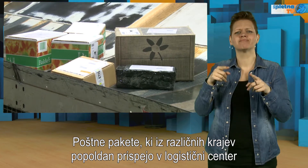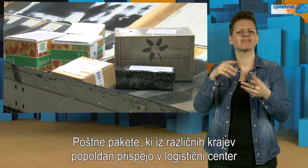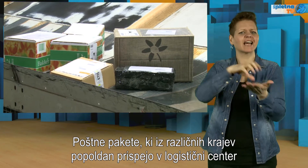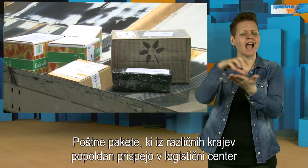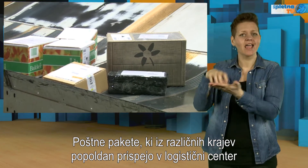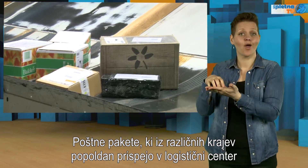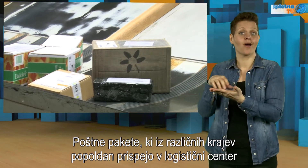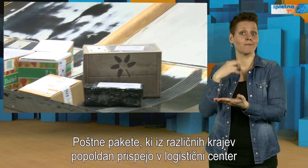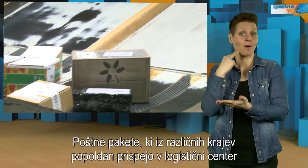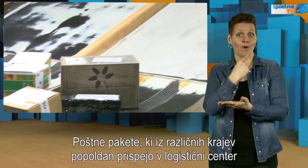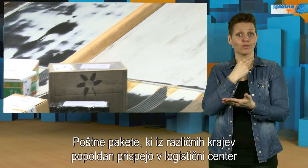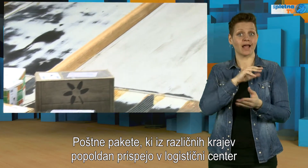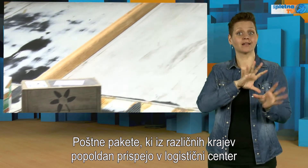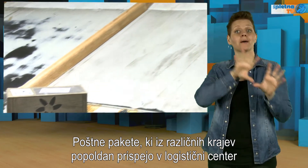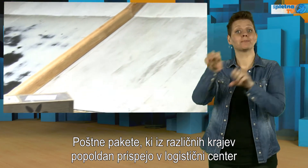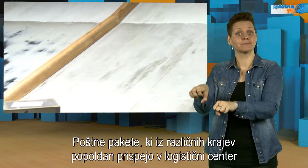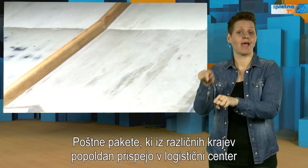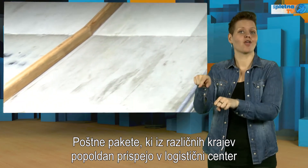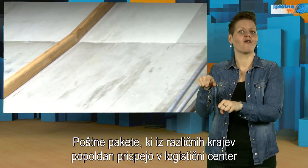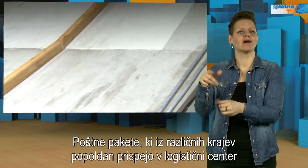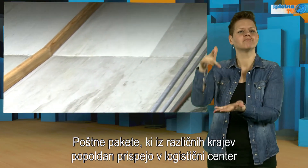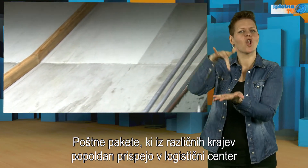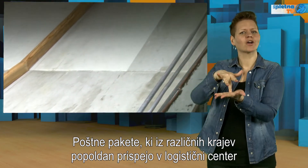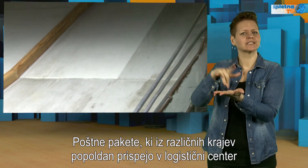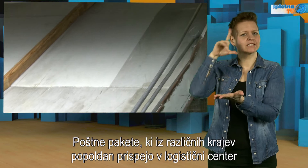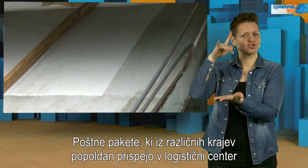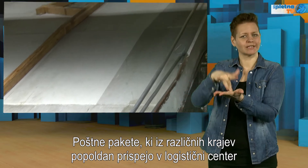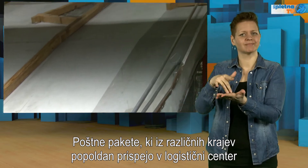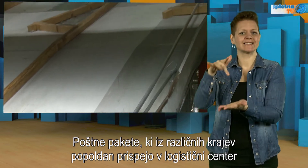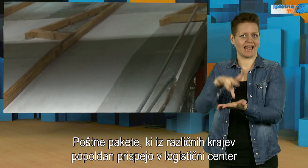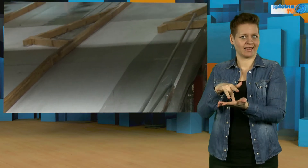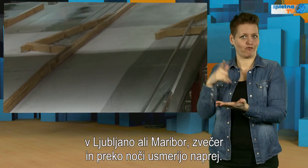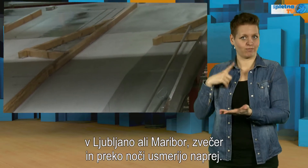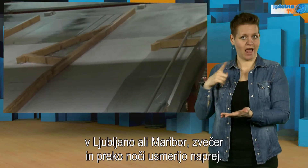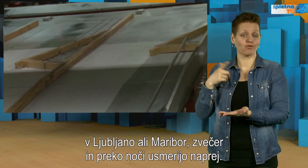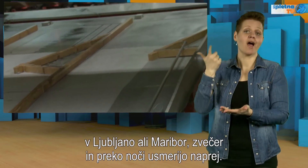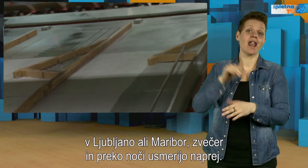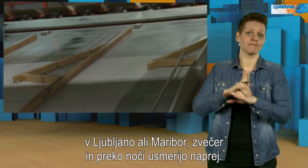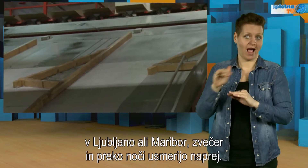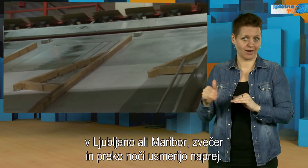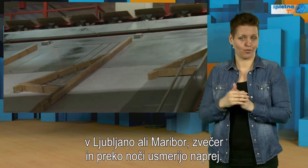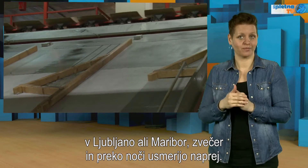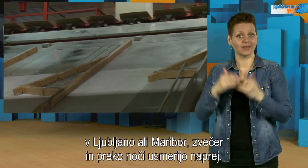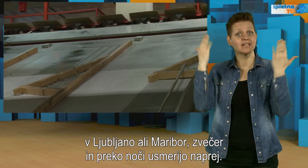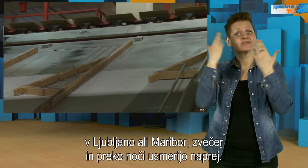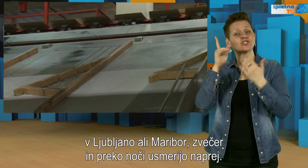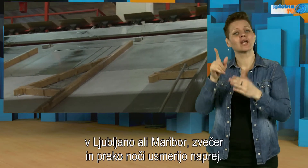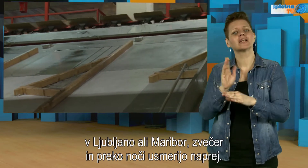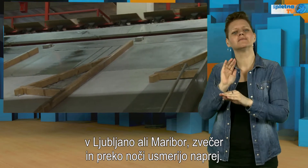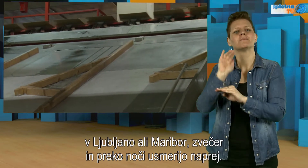krajev popovdan prispejo v logistični centar v Ljubljano ali Maribor, zvečerin preko noči usmerijo naprej.